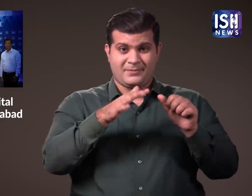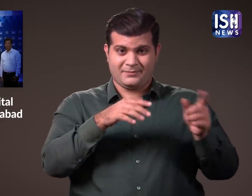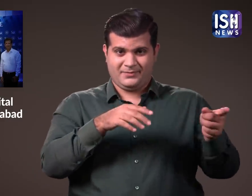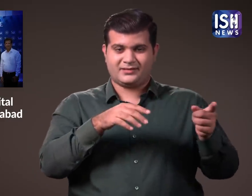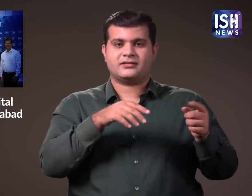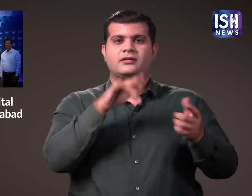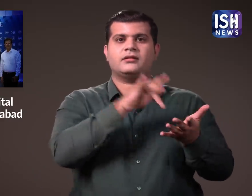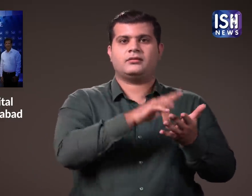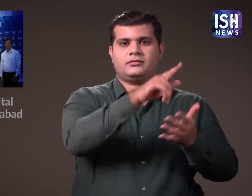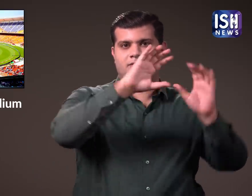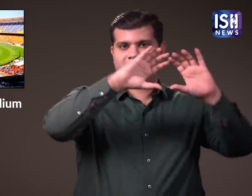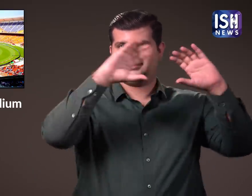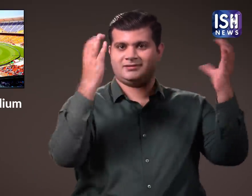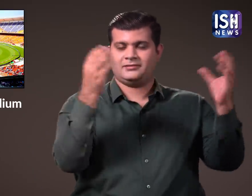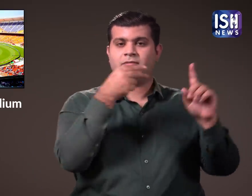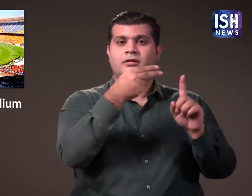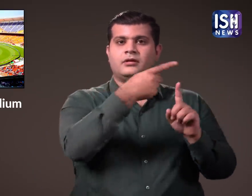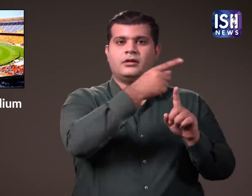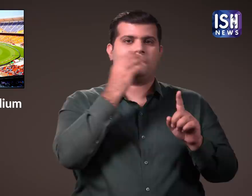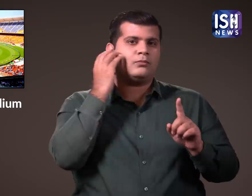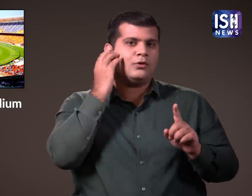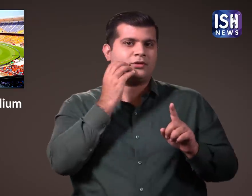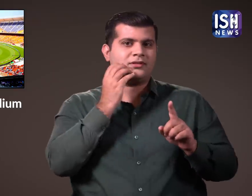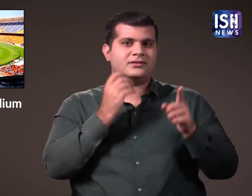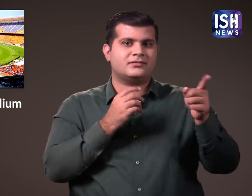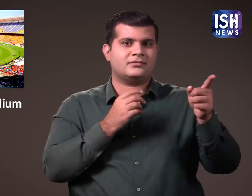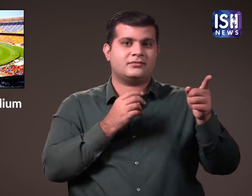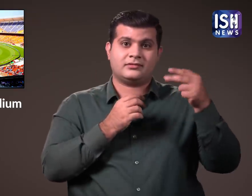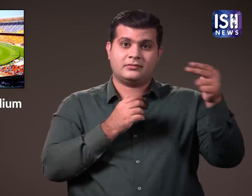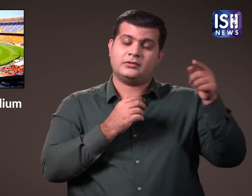नरेंद्रमूदी स्टेडियम एम्दबाद स्थित फ्रैंचाईज का होम बेस होगा.